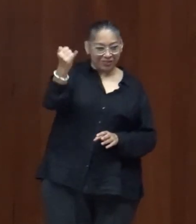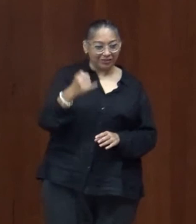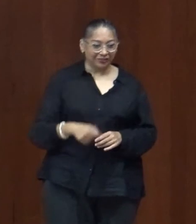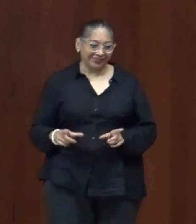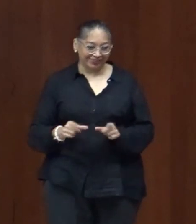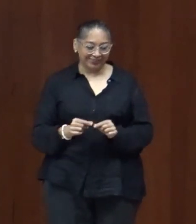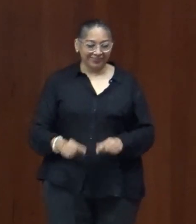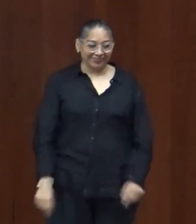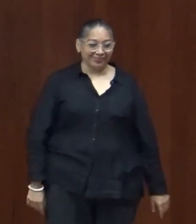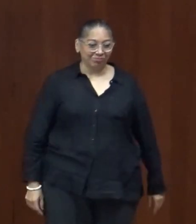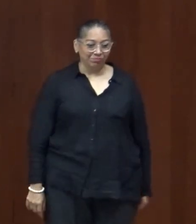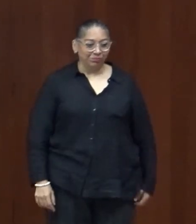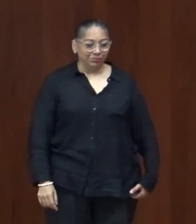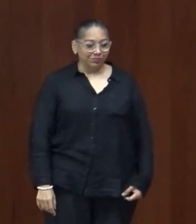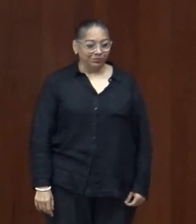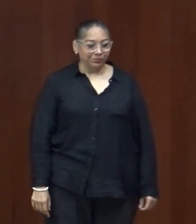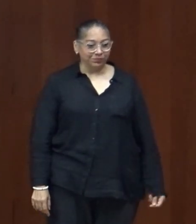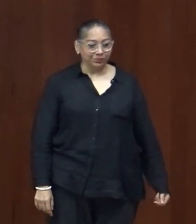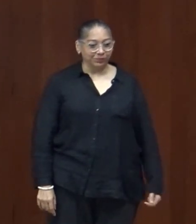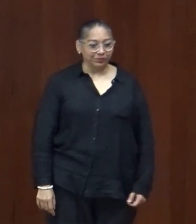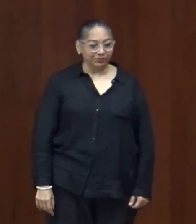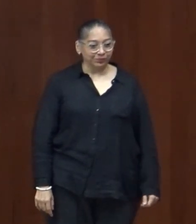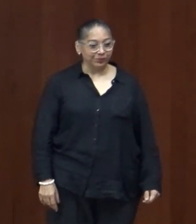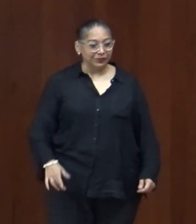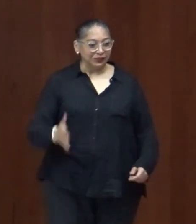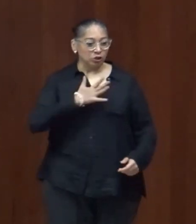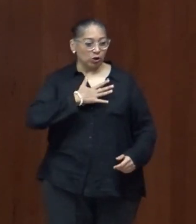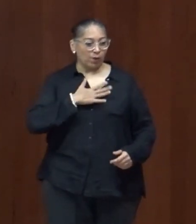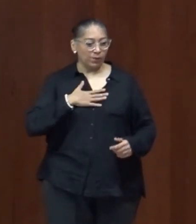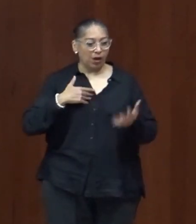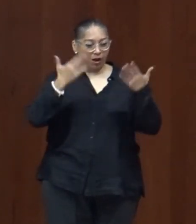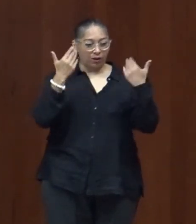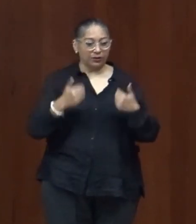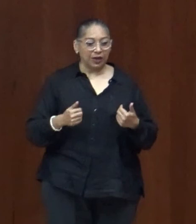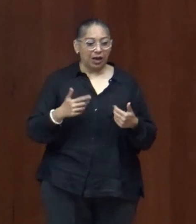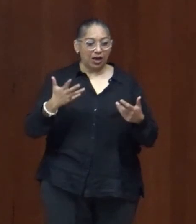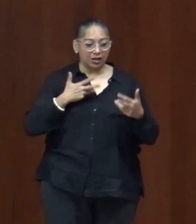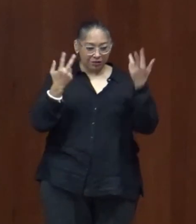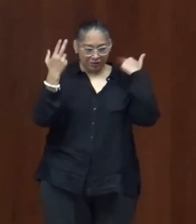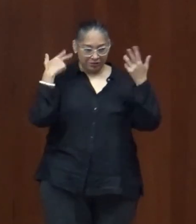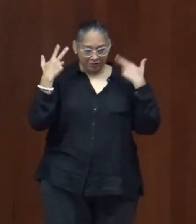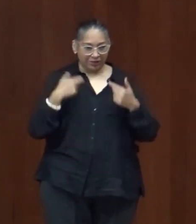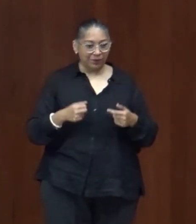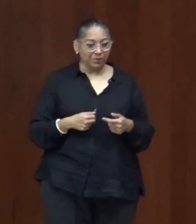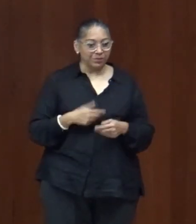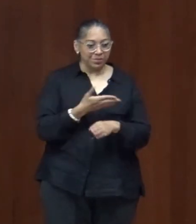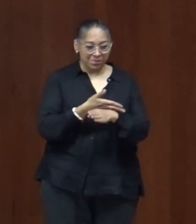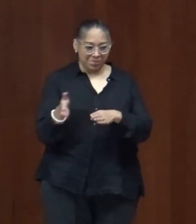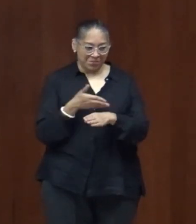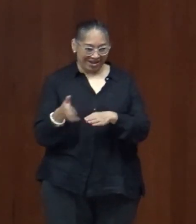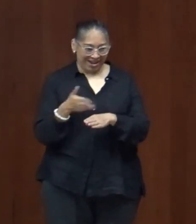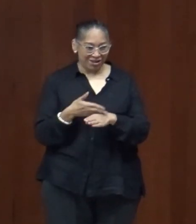creo que mi primer marca de reconocimiento es que tengo el pelo práctica más blanco desde que tengo 16